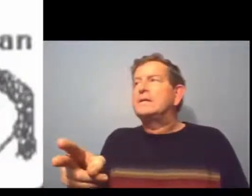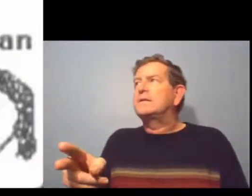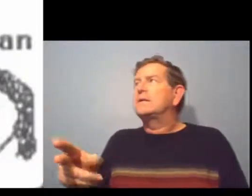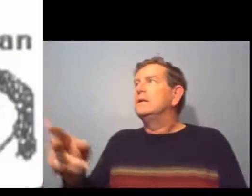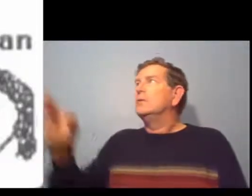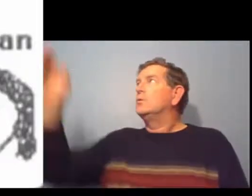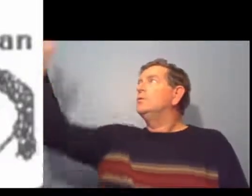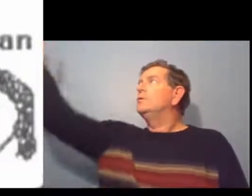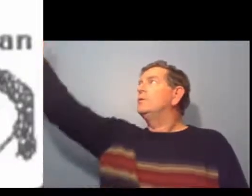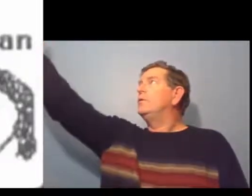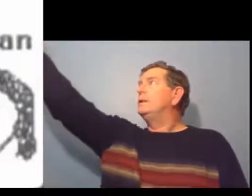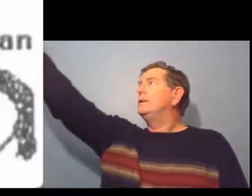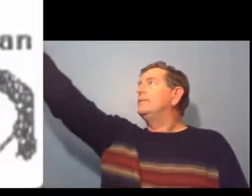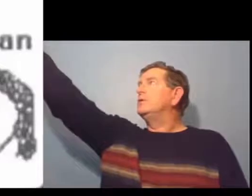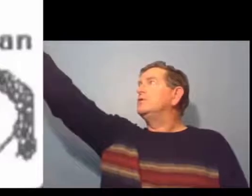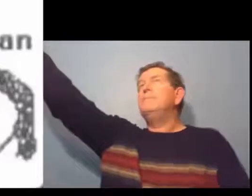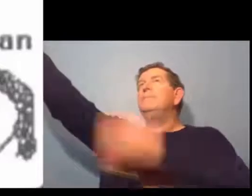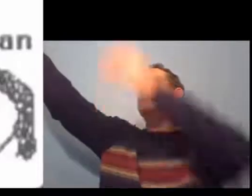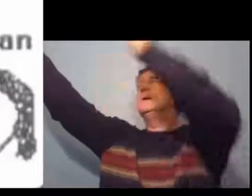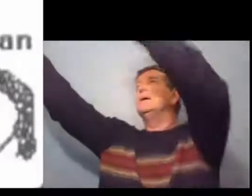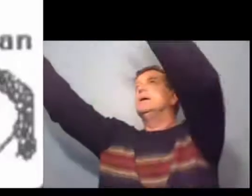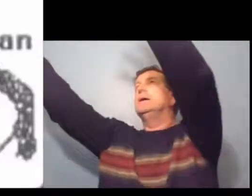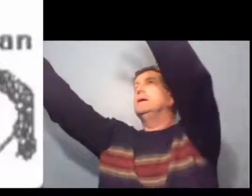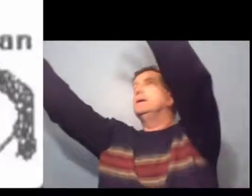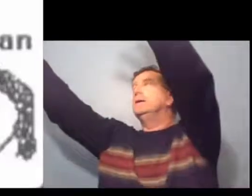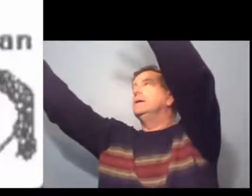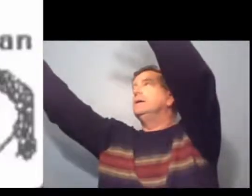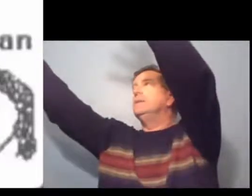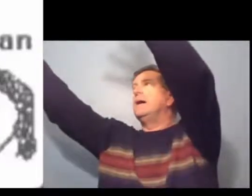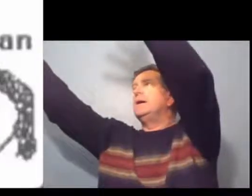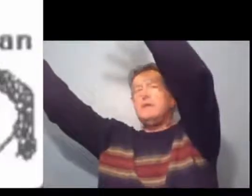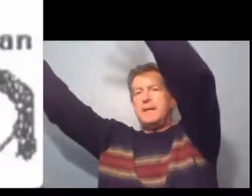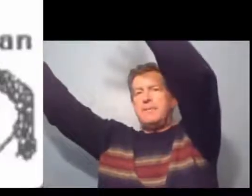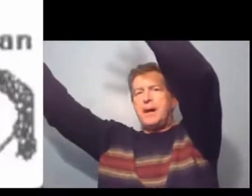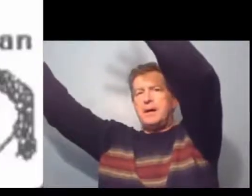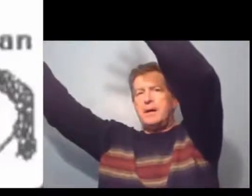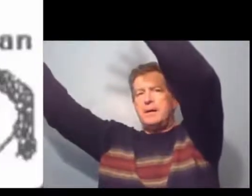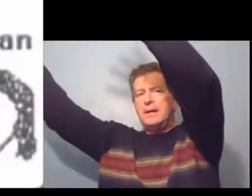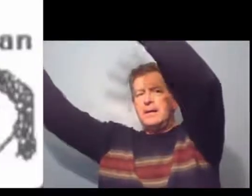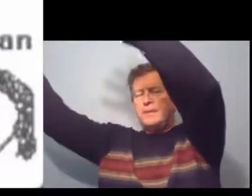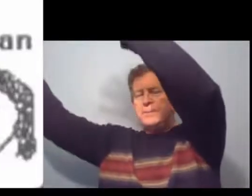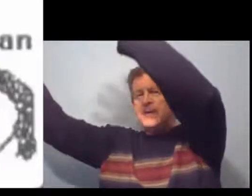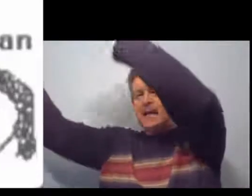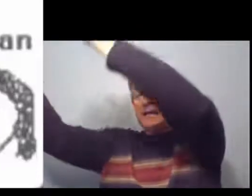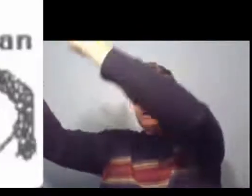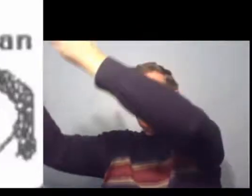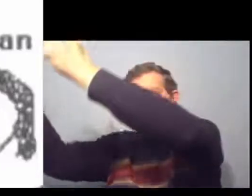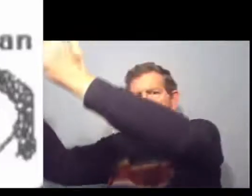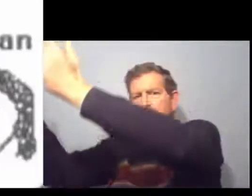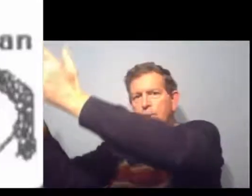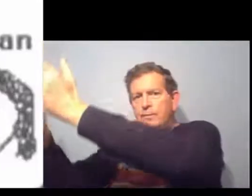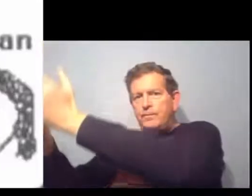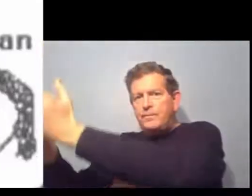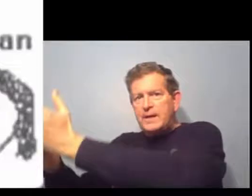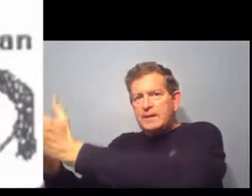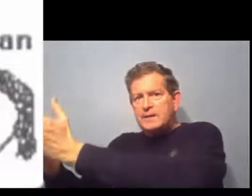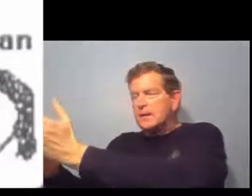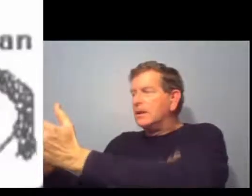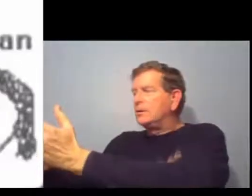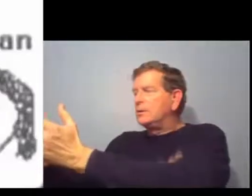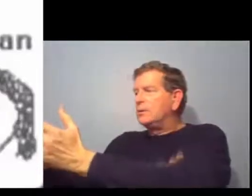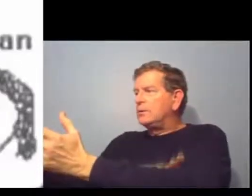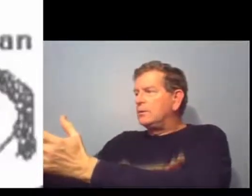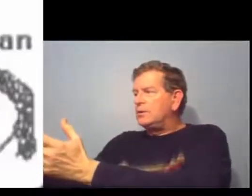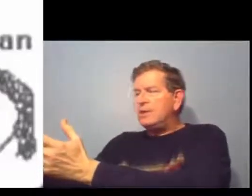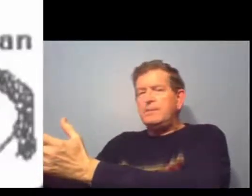fils. Donc, avons Jim et Marie, les parents. Et puis, Eddie est le fils